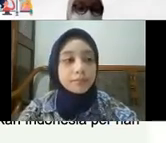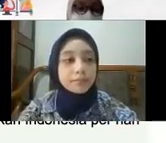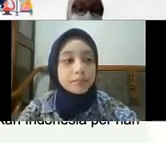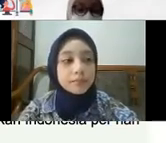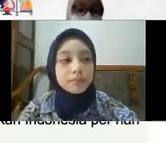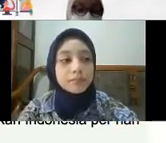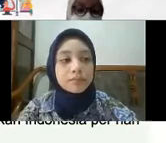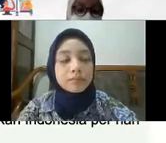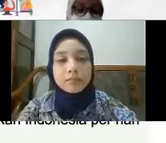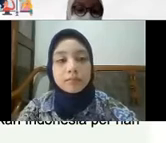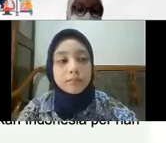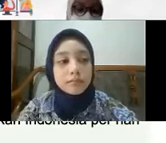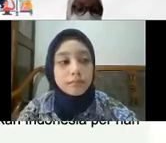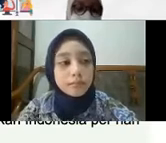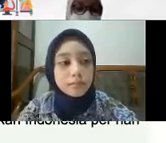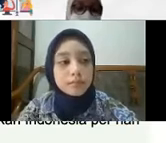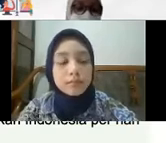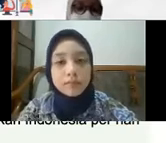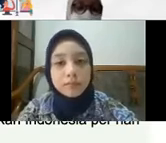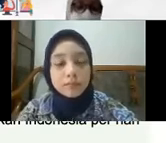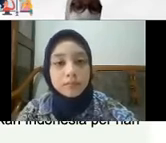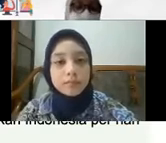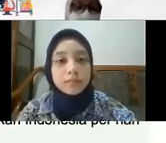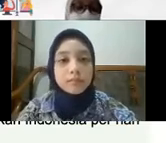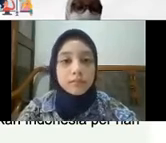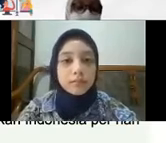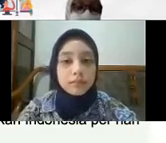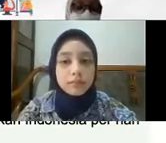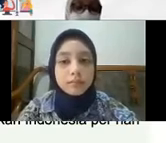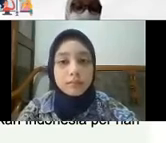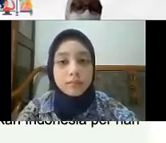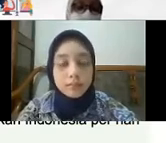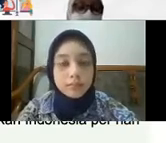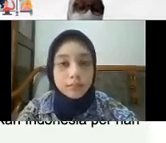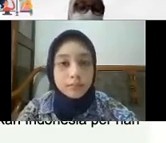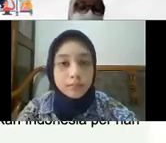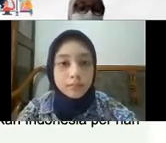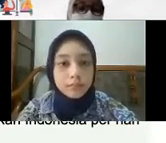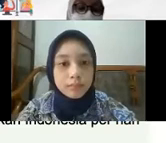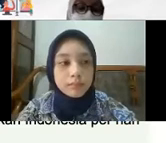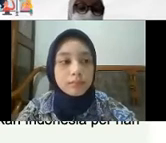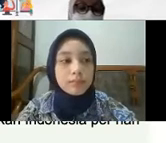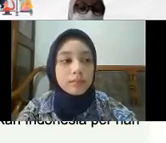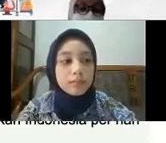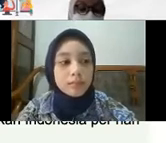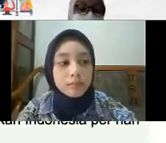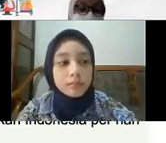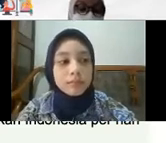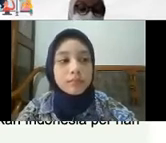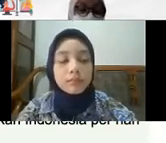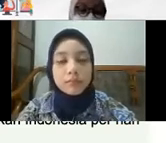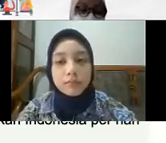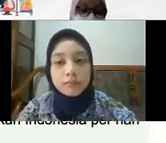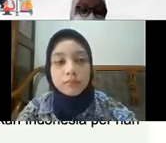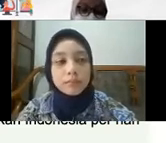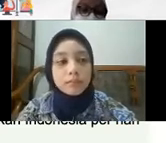siswa dan mahasiswa yang tidak punya akses Atau kualitasnya buruk di beberapa daerah